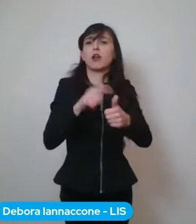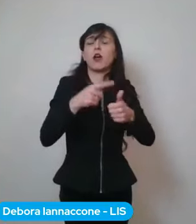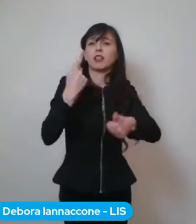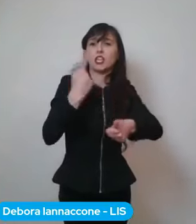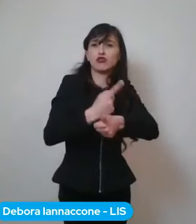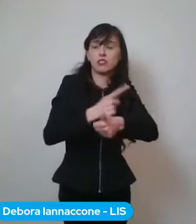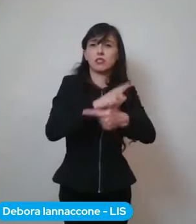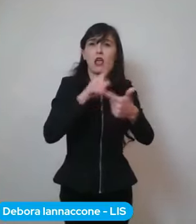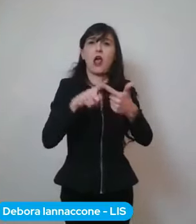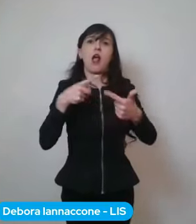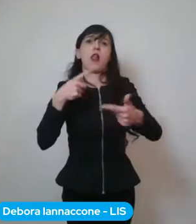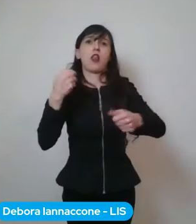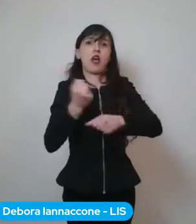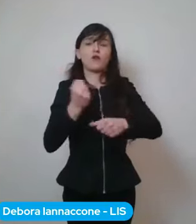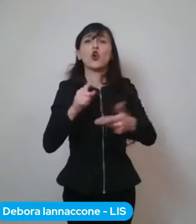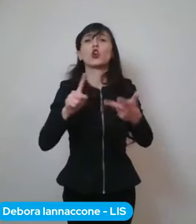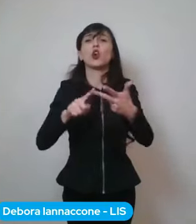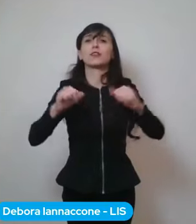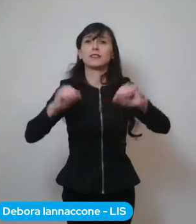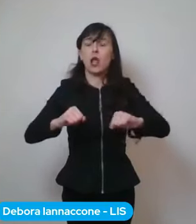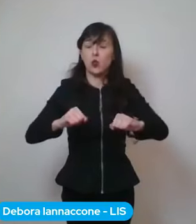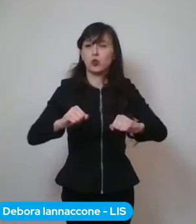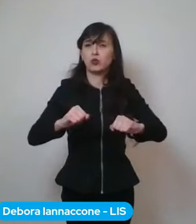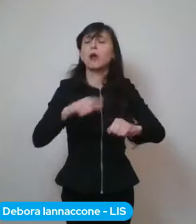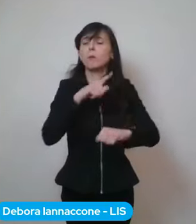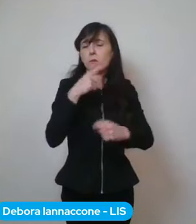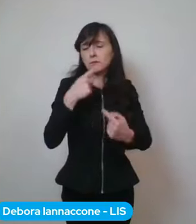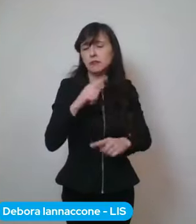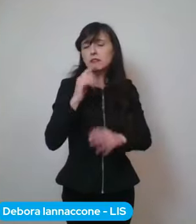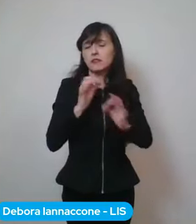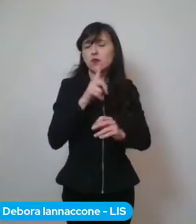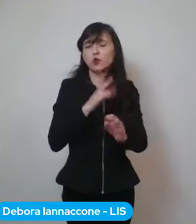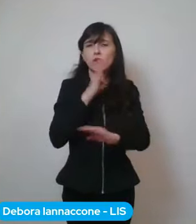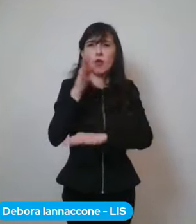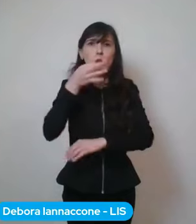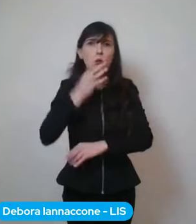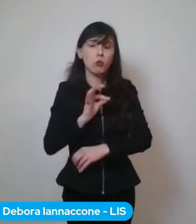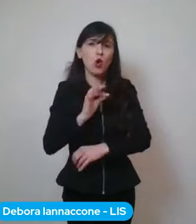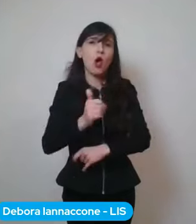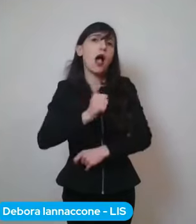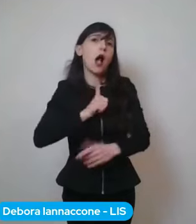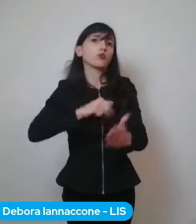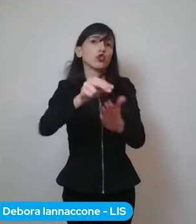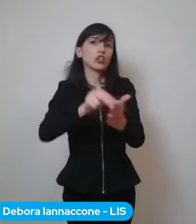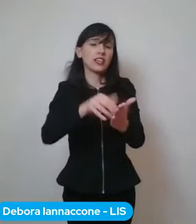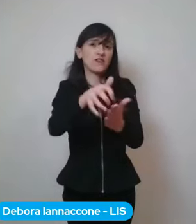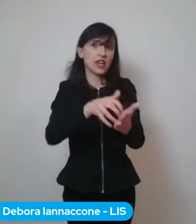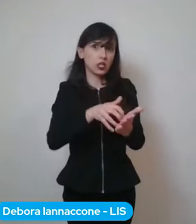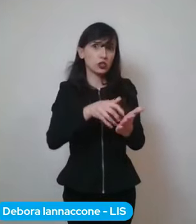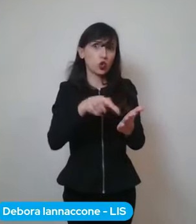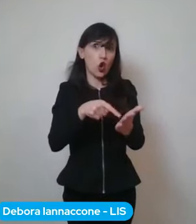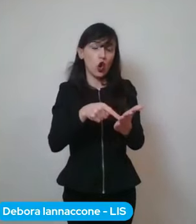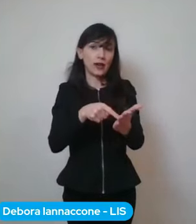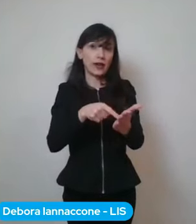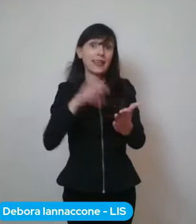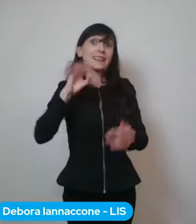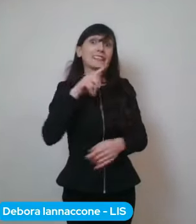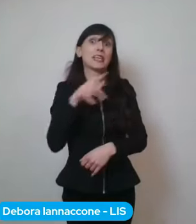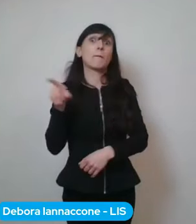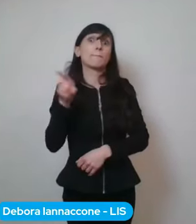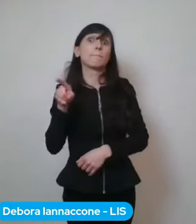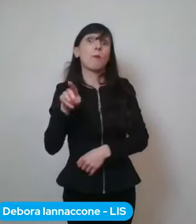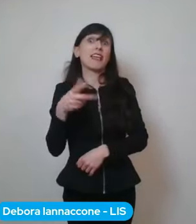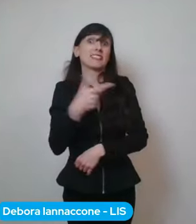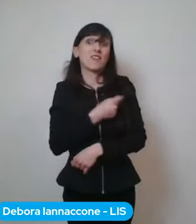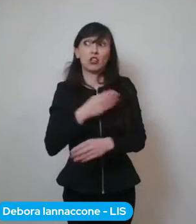con la autocertificazione se lei ha deve fare il vaccino a Pomezia evidentemente è è un